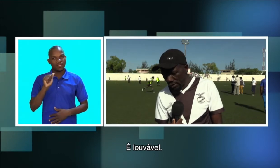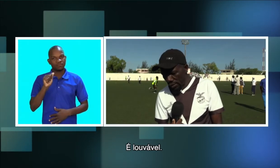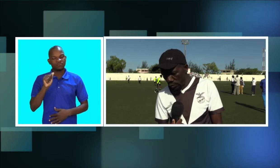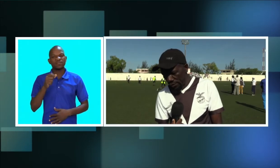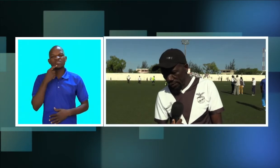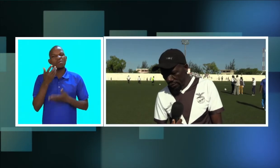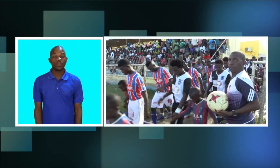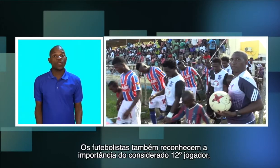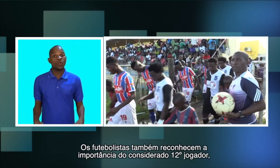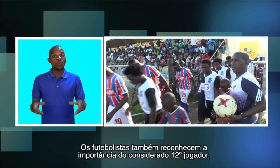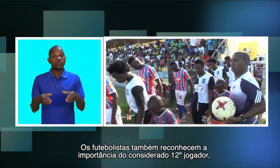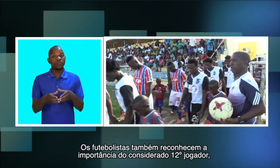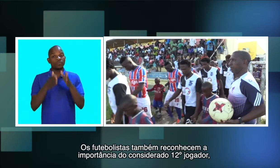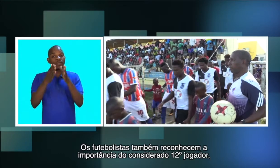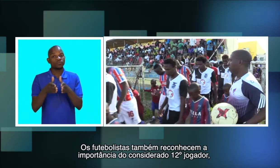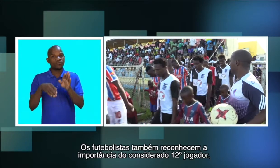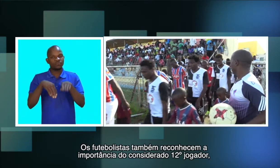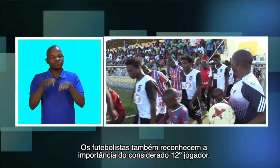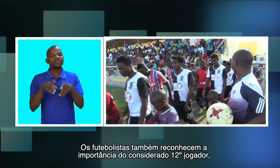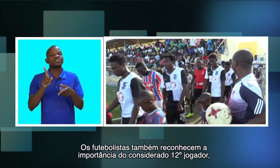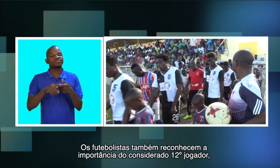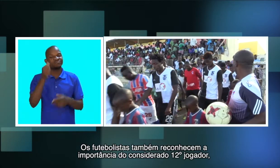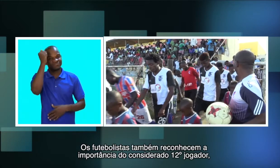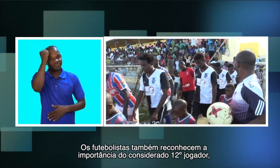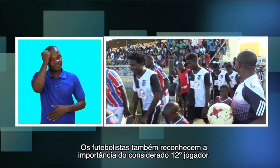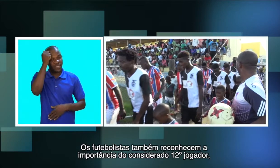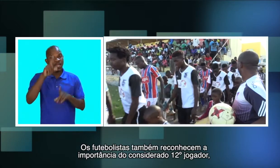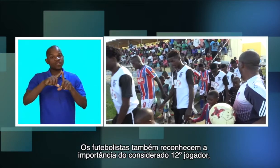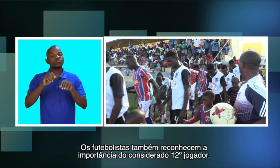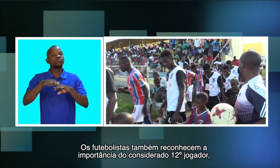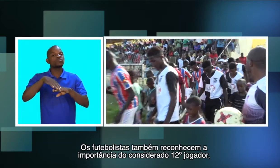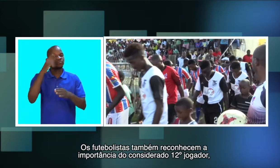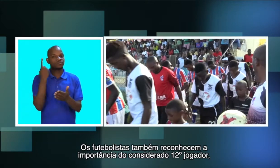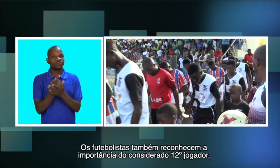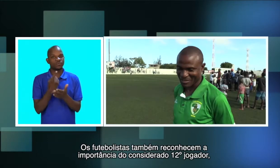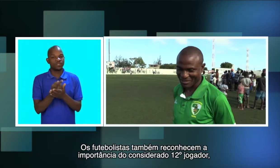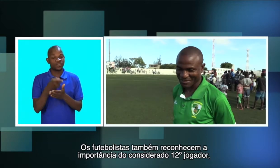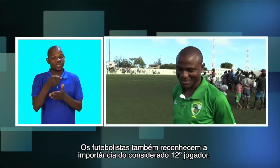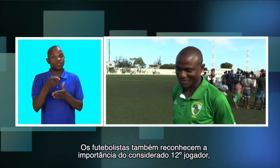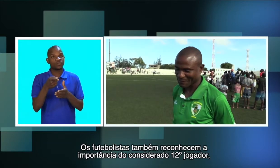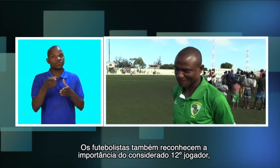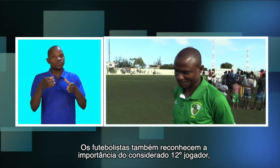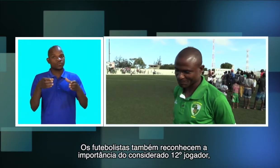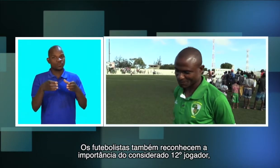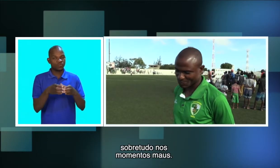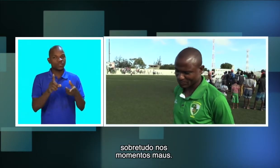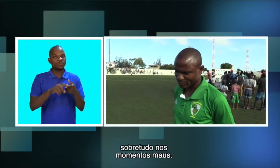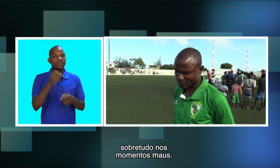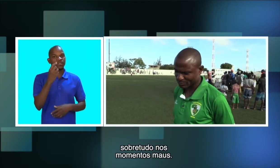é Luano. Os futebolistas também reconhecem a importância do considerado 12º jogador, sobretudo